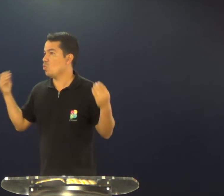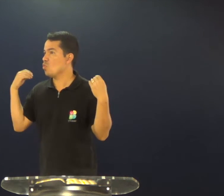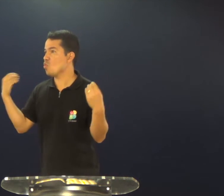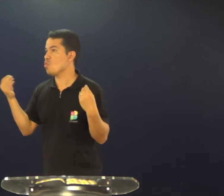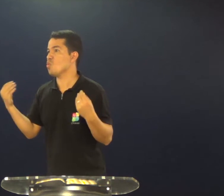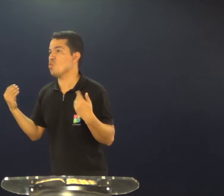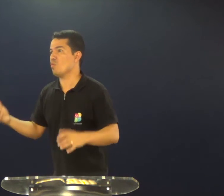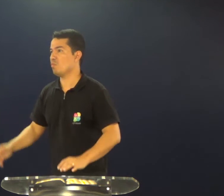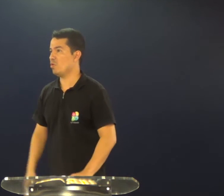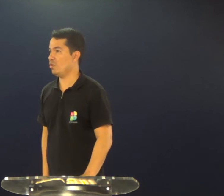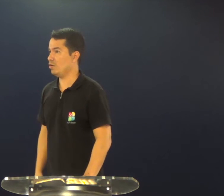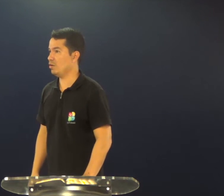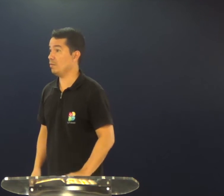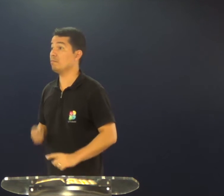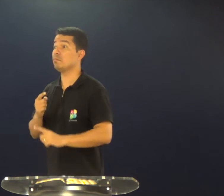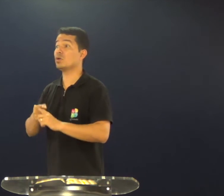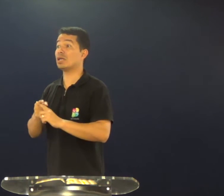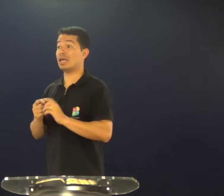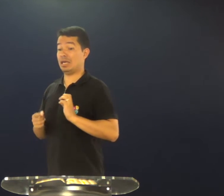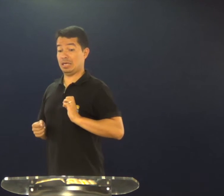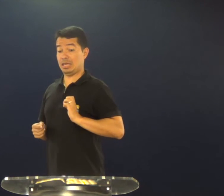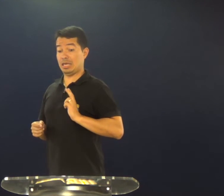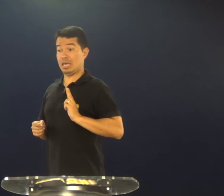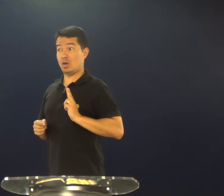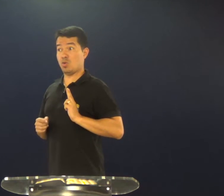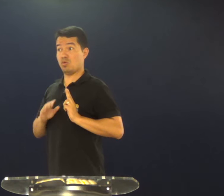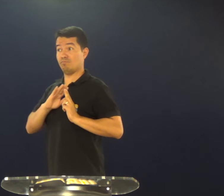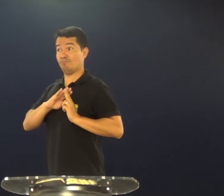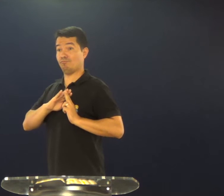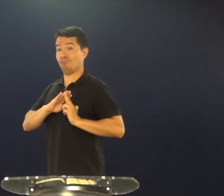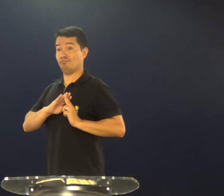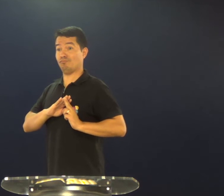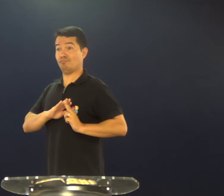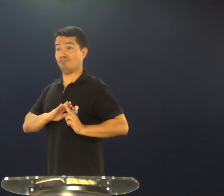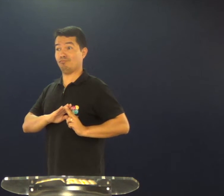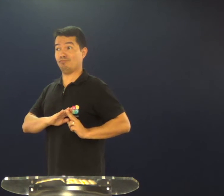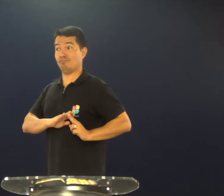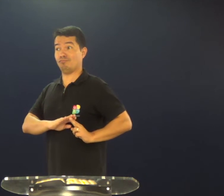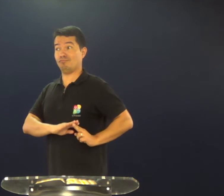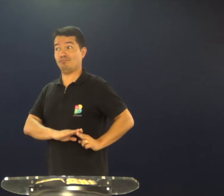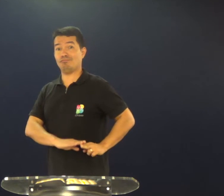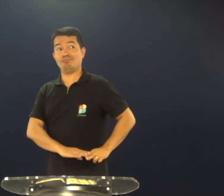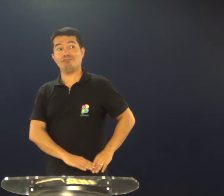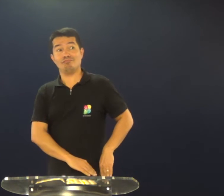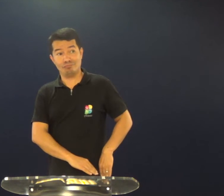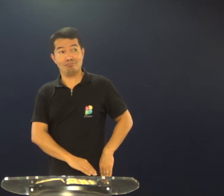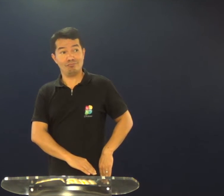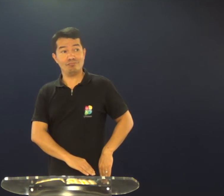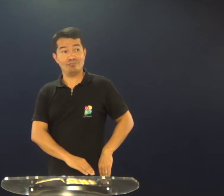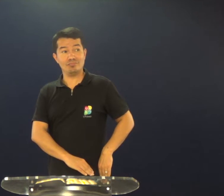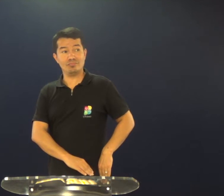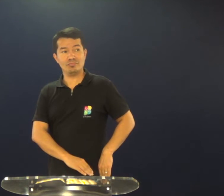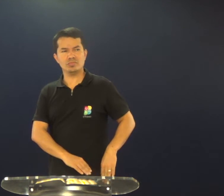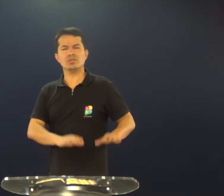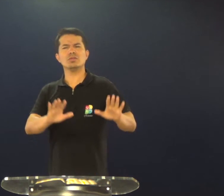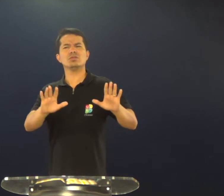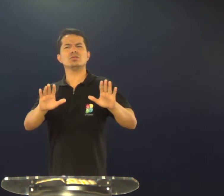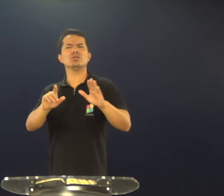a ocupar aquele lugar, de uma forma maravilhosa, mas por que isso aconteceu? Porque ele deixou o seu eu de lado.